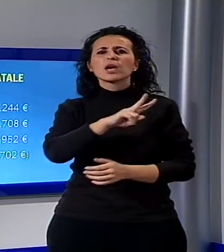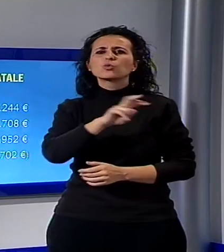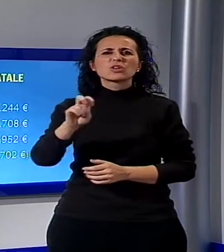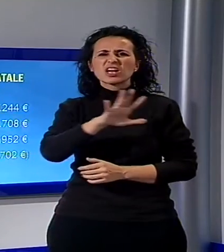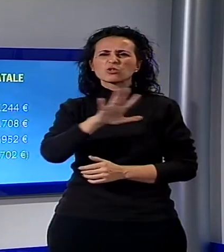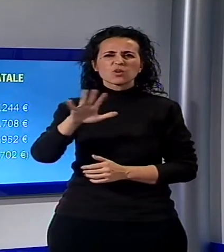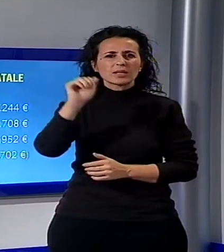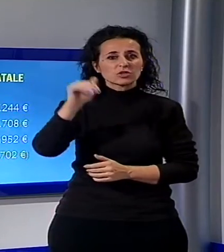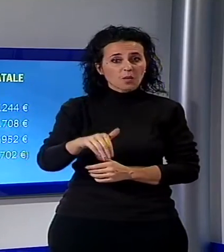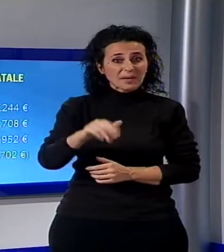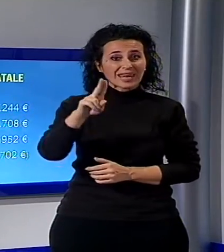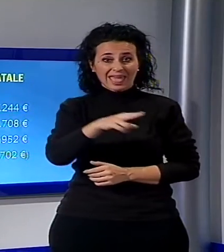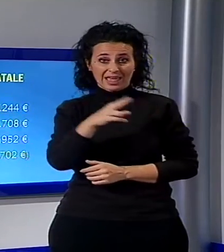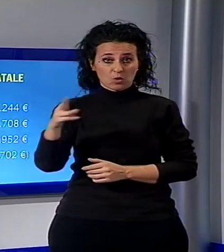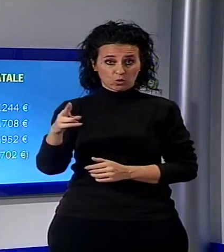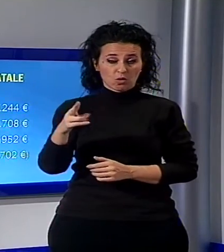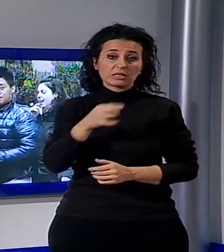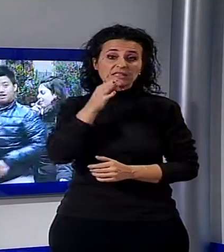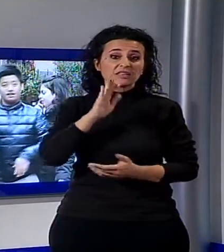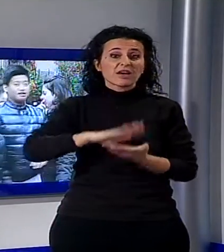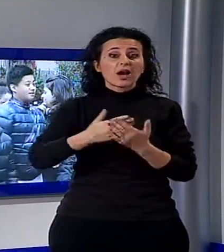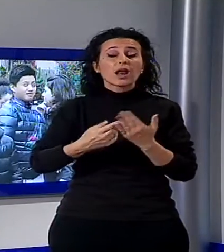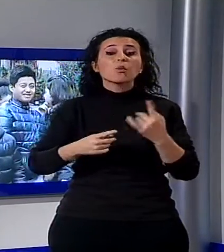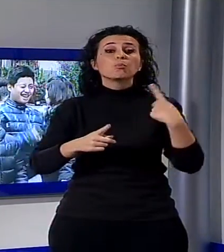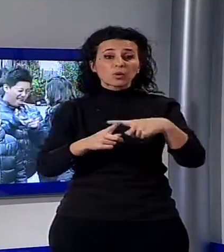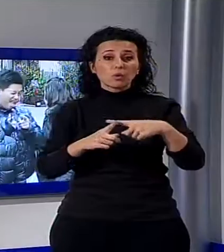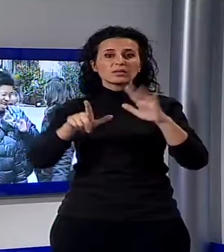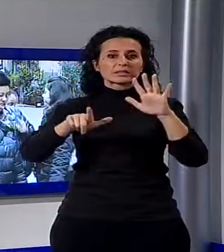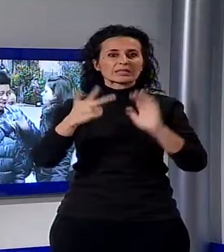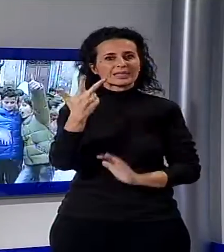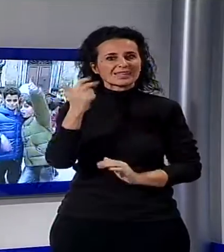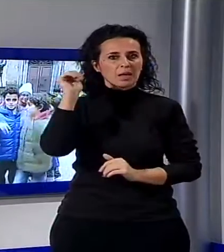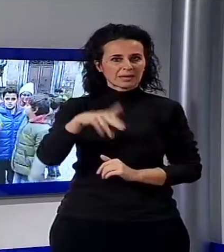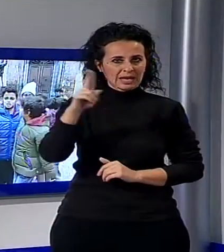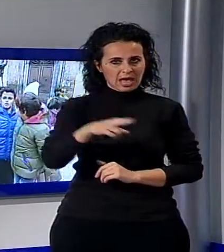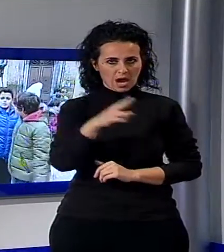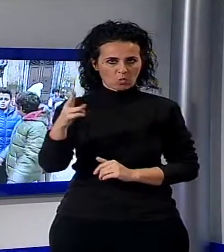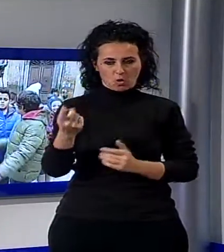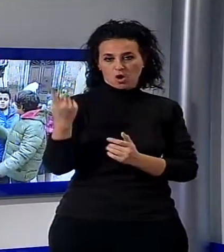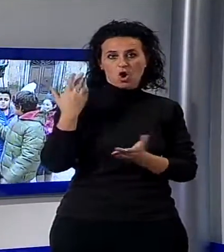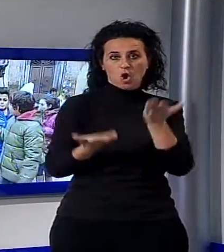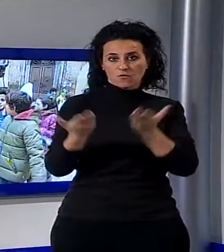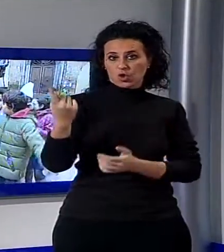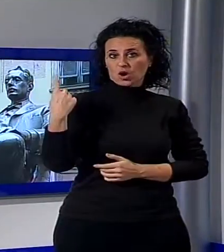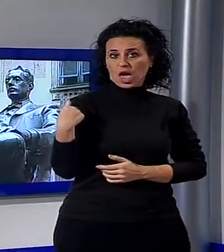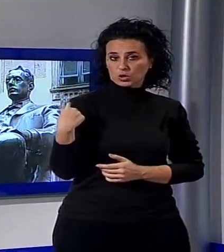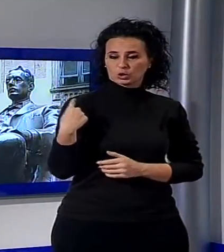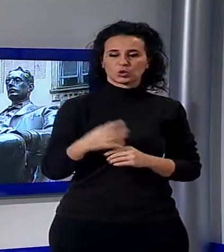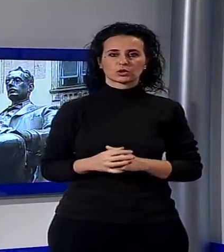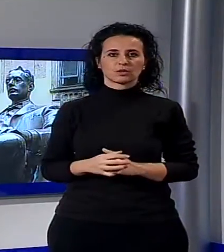.000, pari ad un incremento di 73.000 euro rispetto al dato complessivo dell'anno 2014.